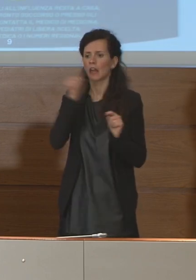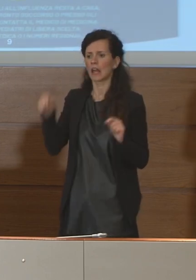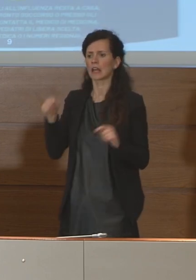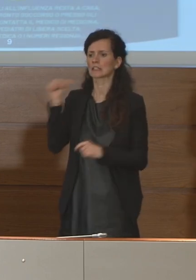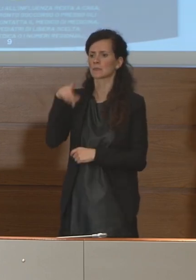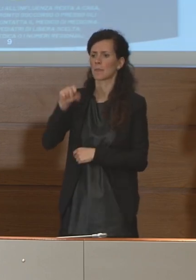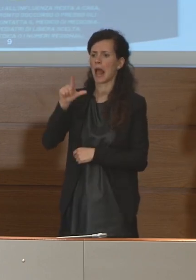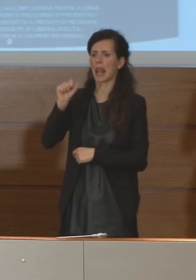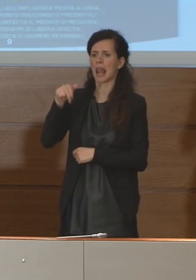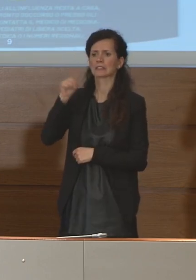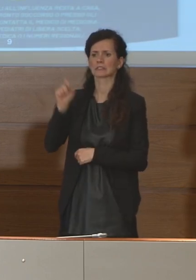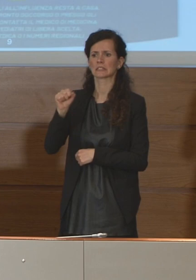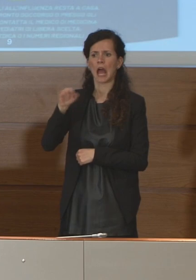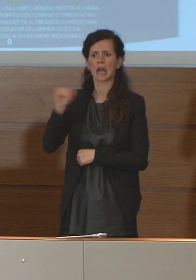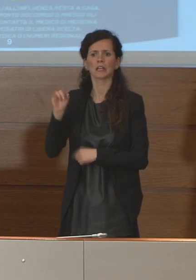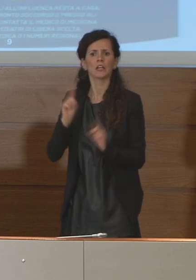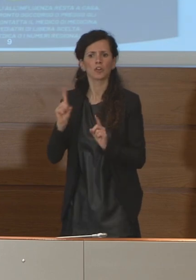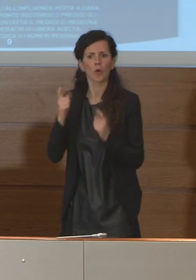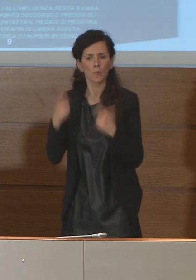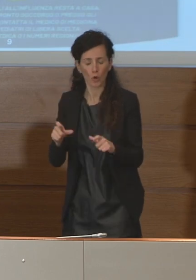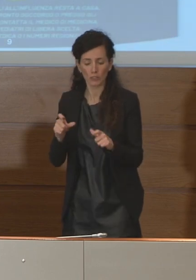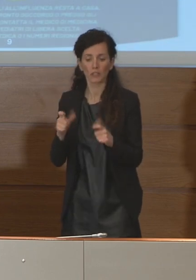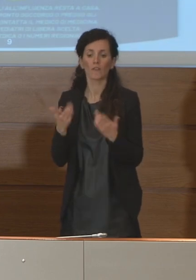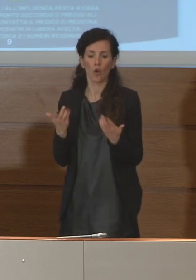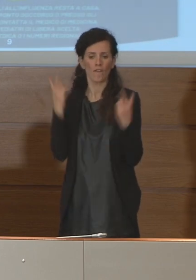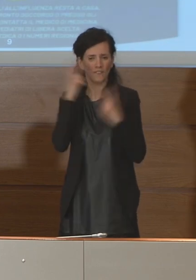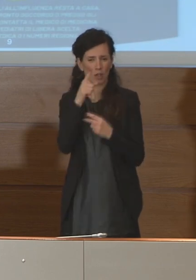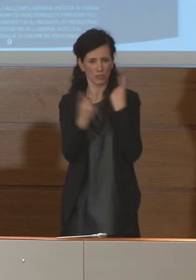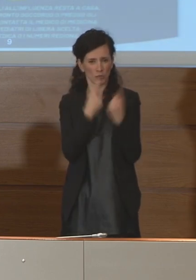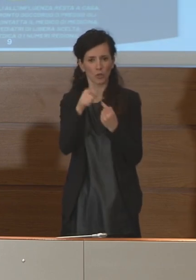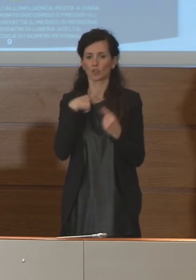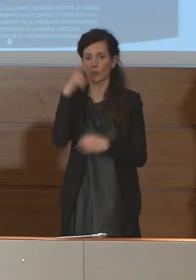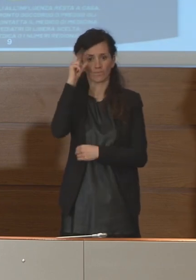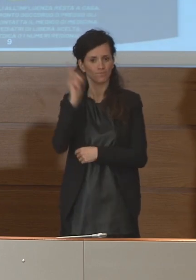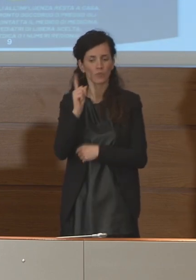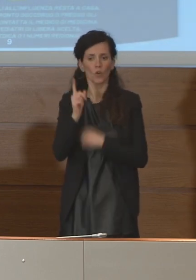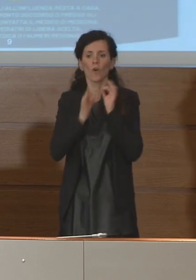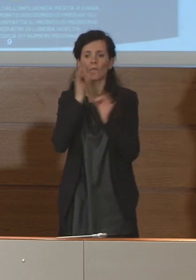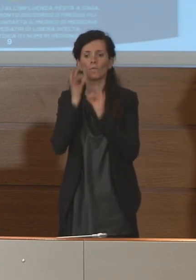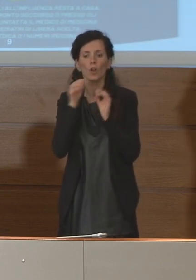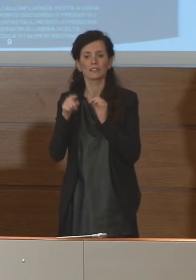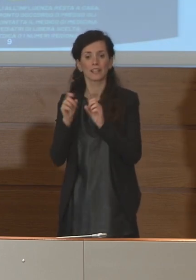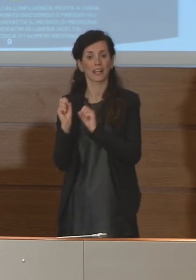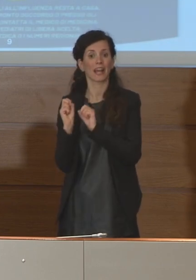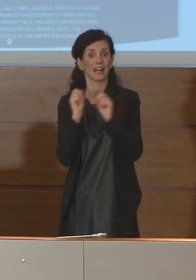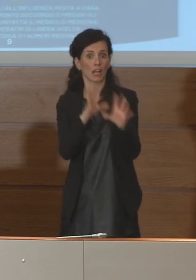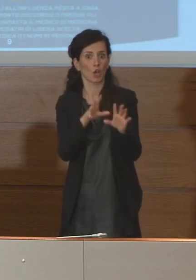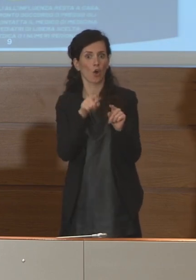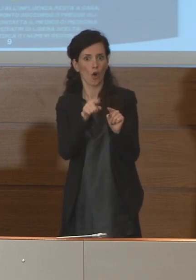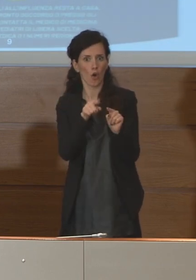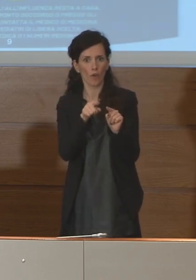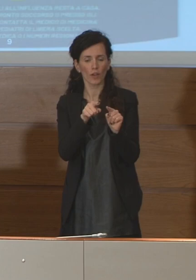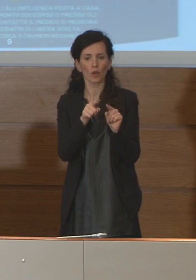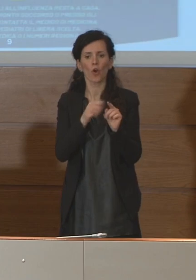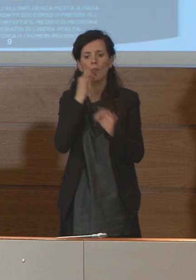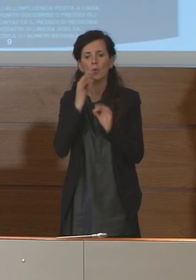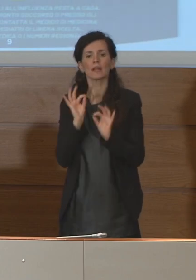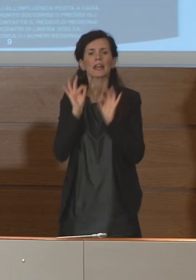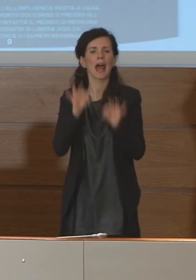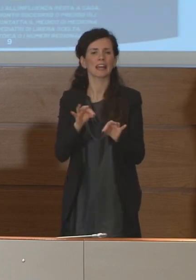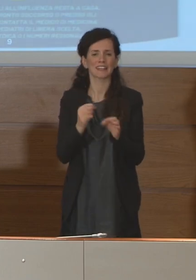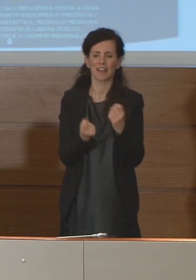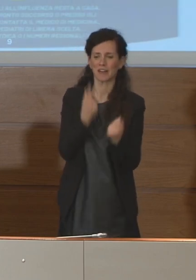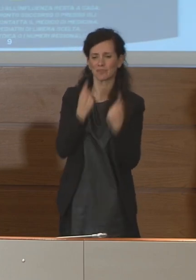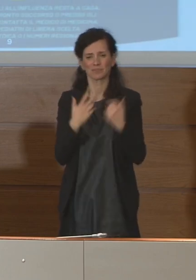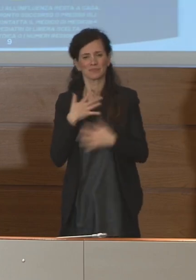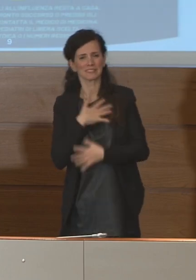conoscere nulla del caso, è che sia stato diagnosticato una volta ricoverato e quindi non sia arrivato con il sospetto di, ma sia